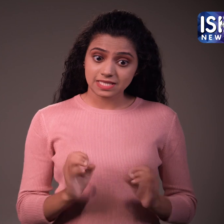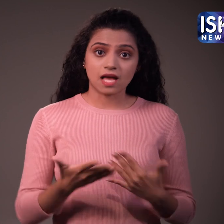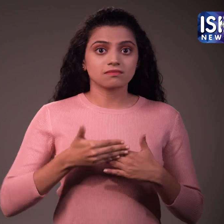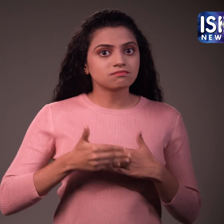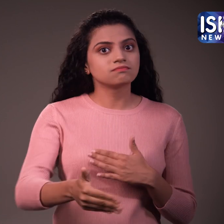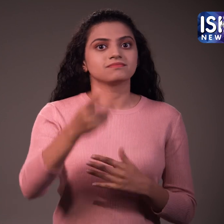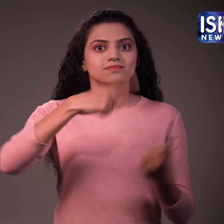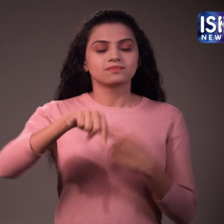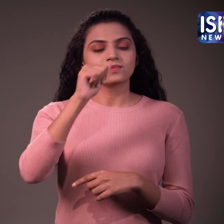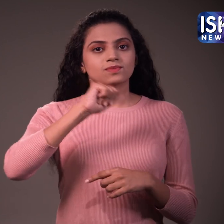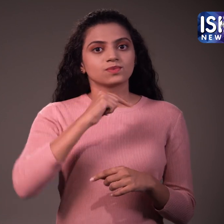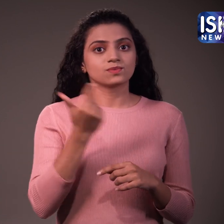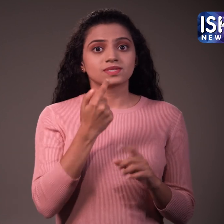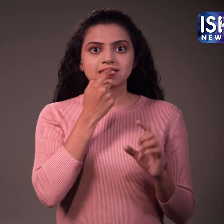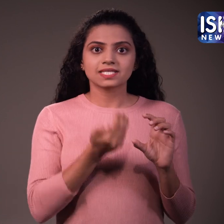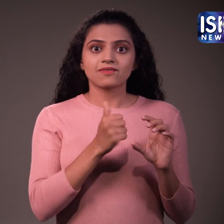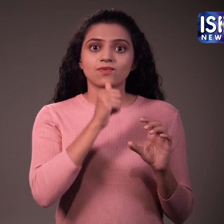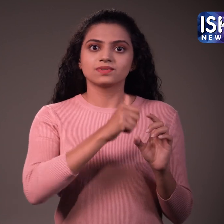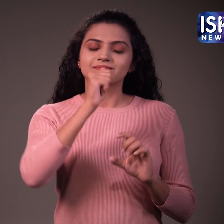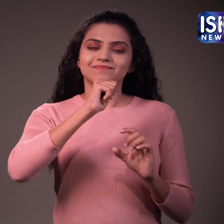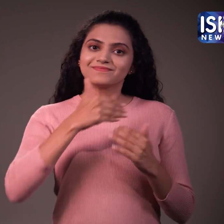इसलिए अभी से चान्दी के गिलास का प्रयोक शुरू कर दे